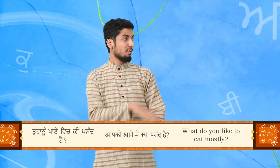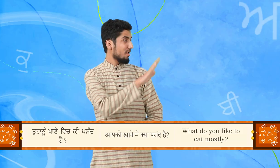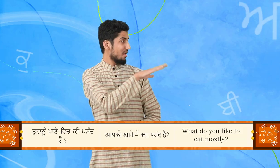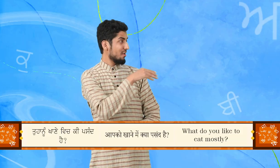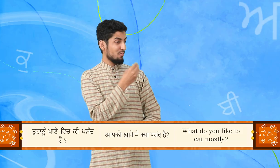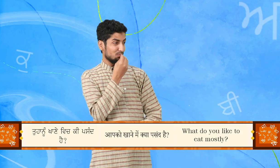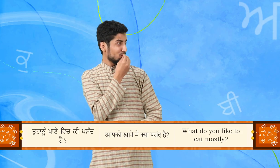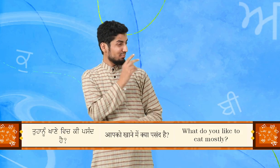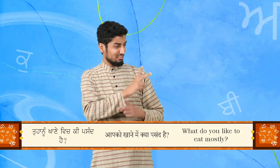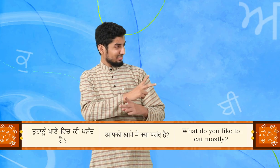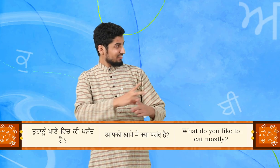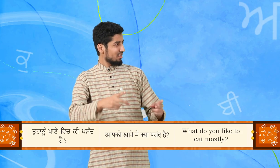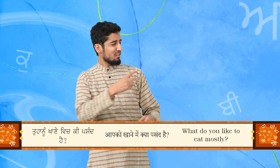तोन्नू खाने विच की पसंद है?